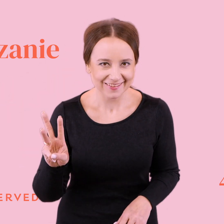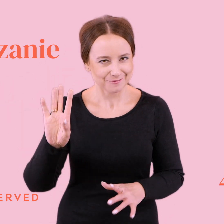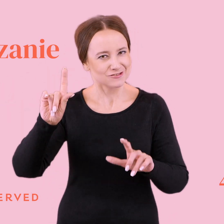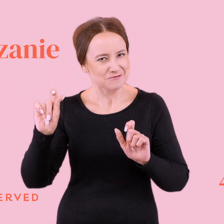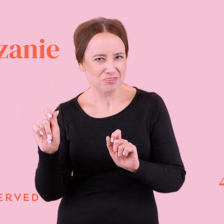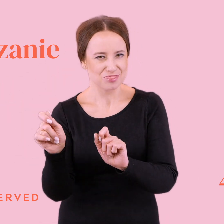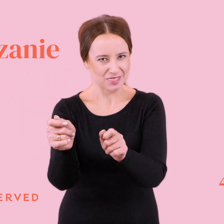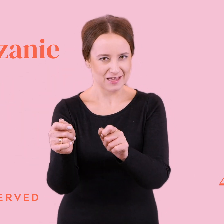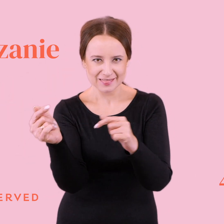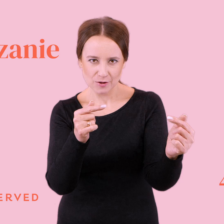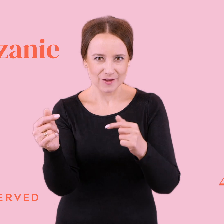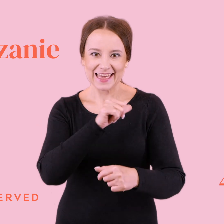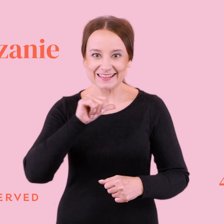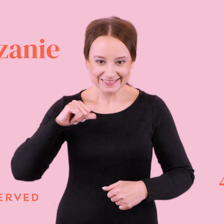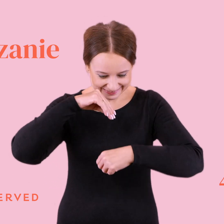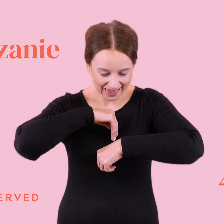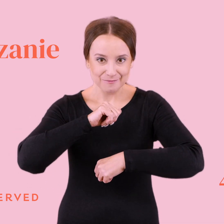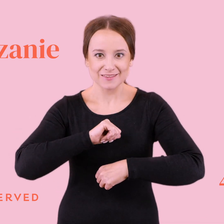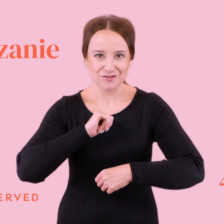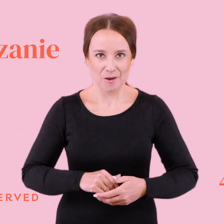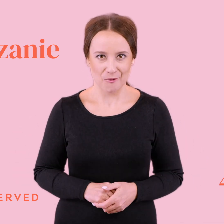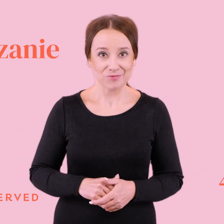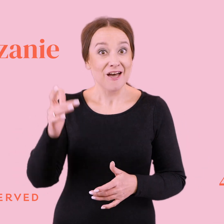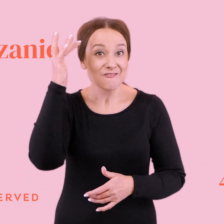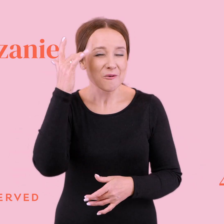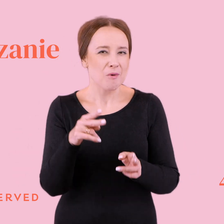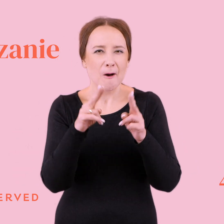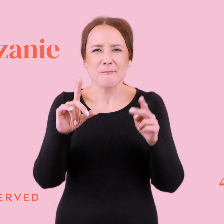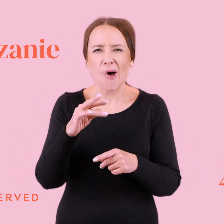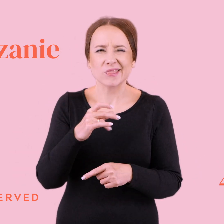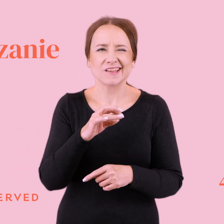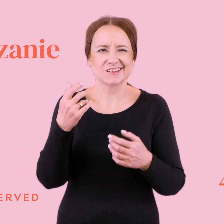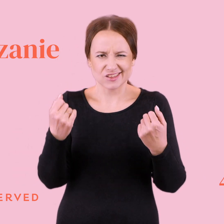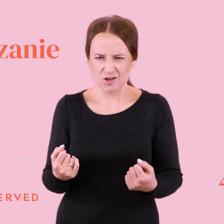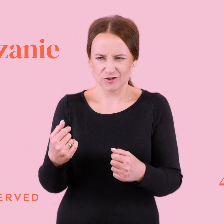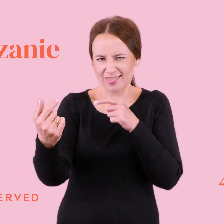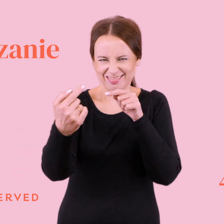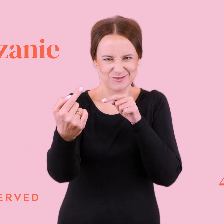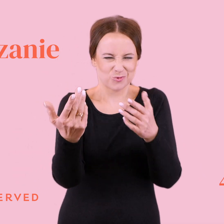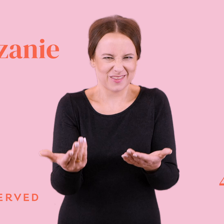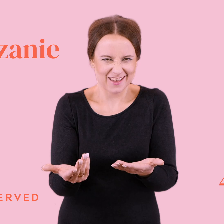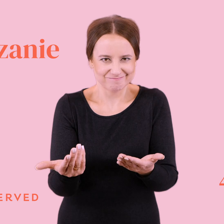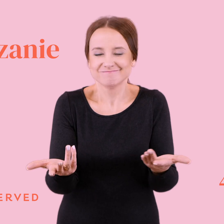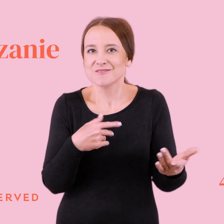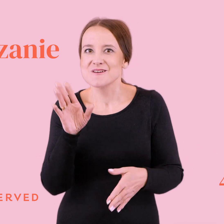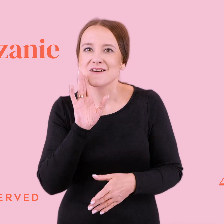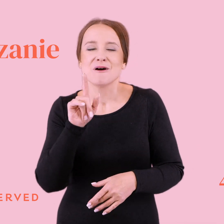dyskusji ze sobą samym i w głowie, bo w podcastach trochę ciężko jest dyskutować, chyba że mi odpowiadacie po prostu